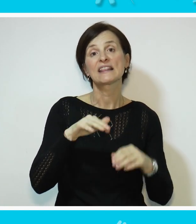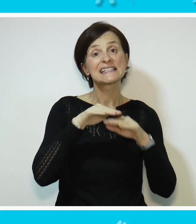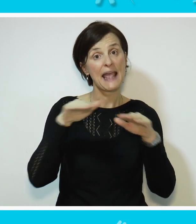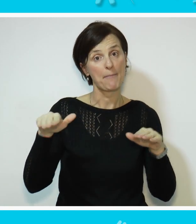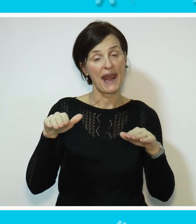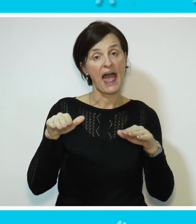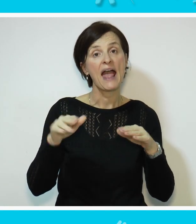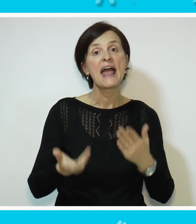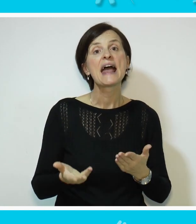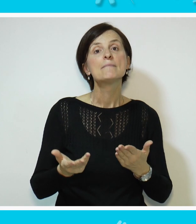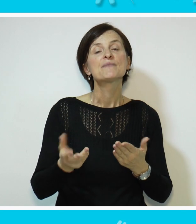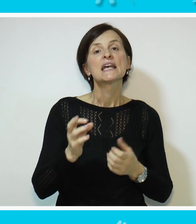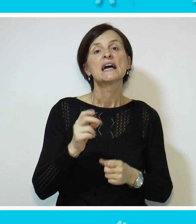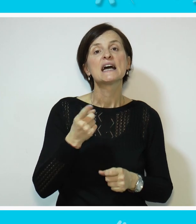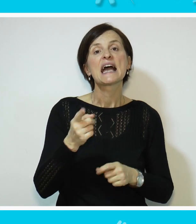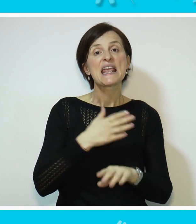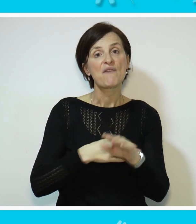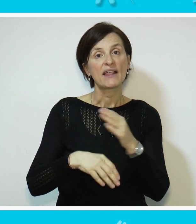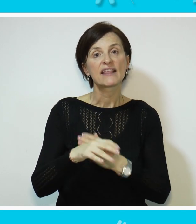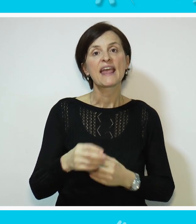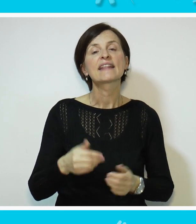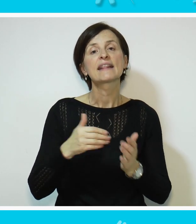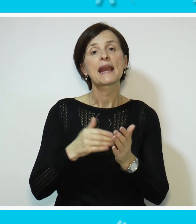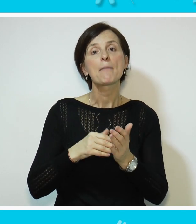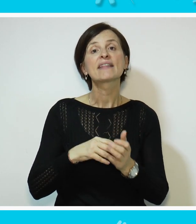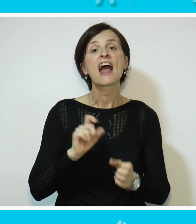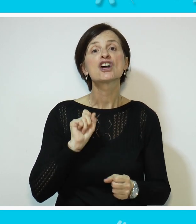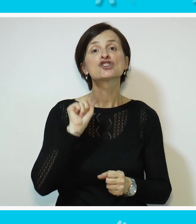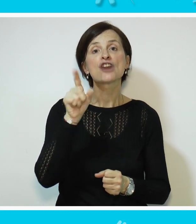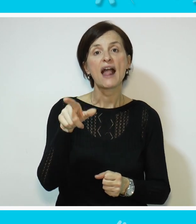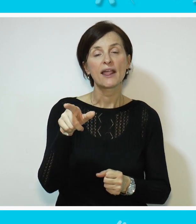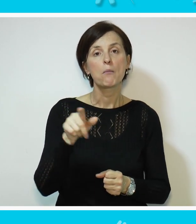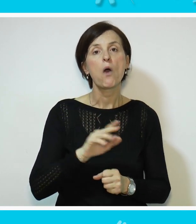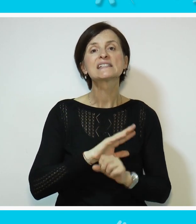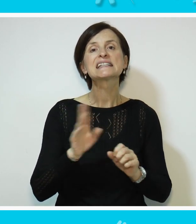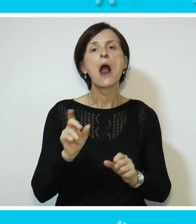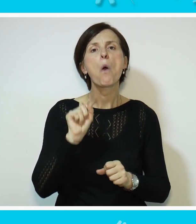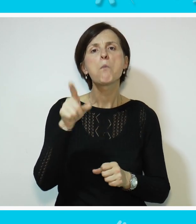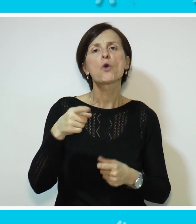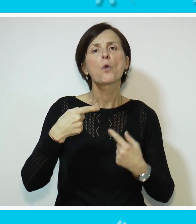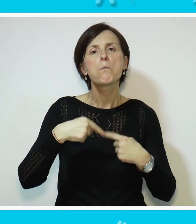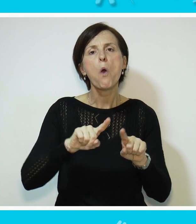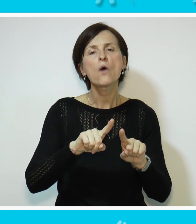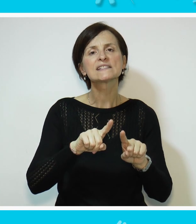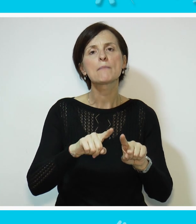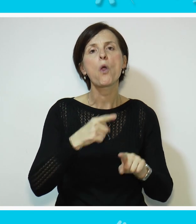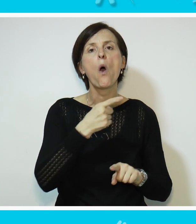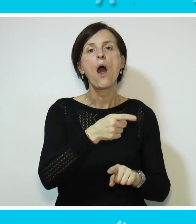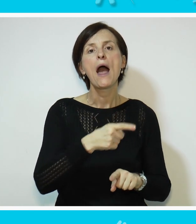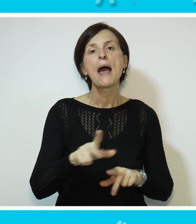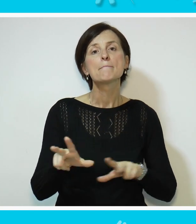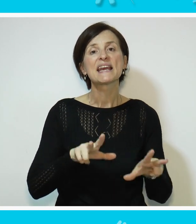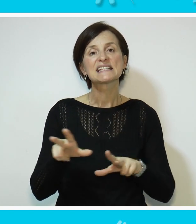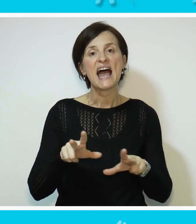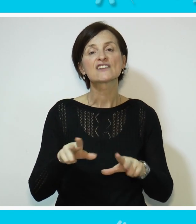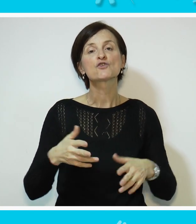od vrsta i stepane invaliditeta. Treba upravo da šaljemo kontinuirano poruku i posebno sve osvrljamo,